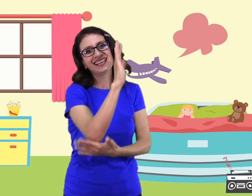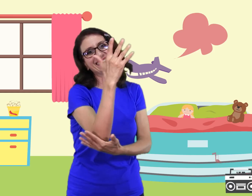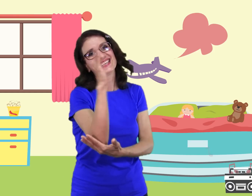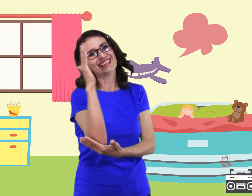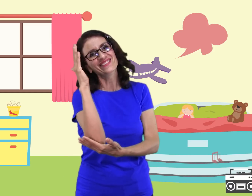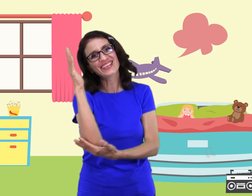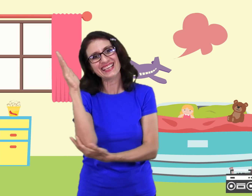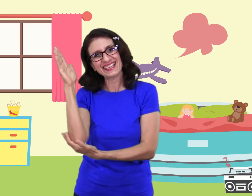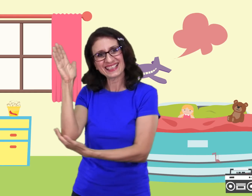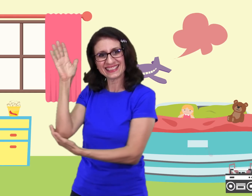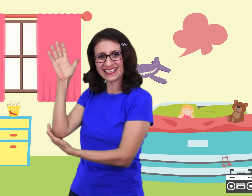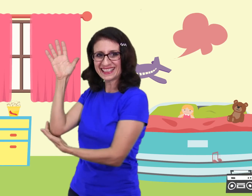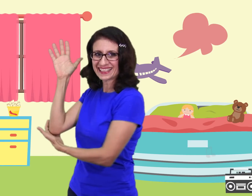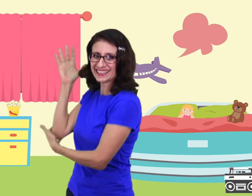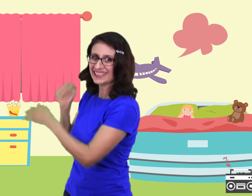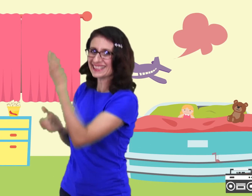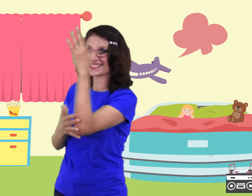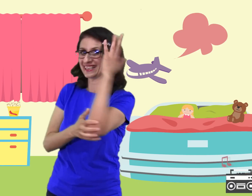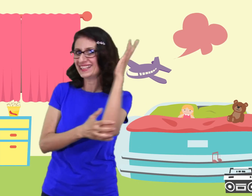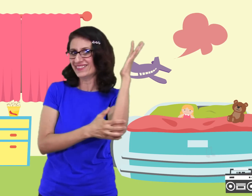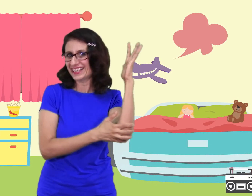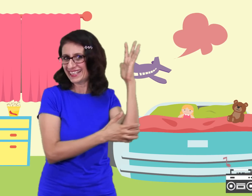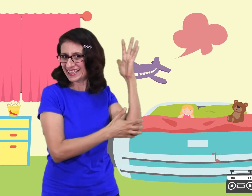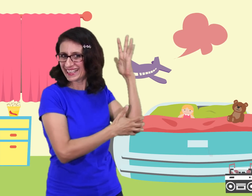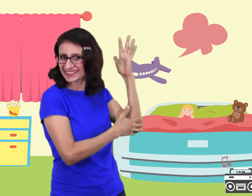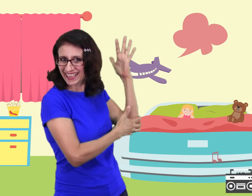Skidama rinka, dinka, dink, skidama rinka te,